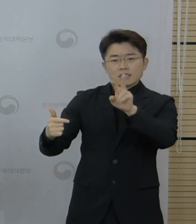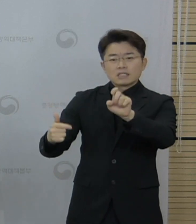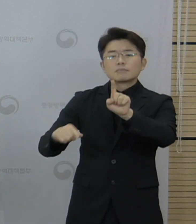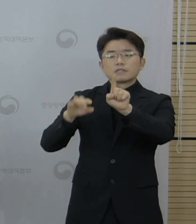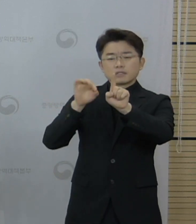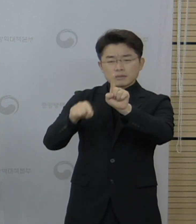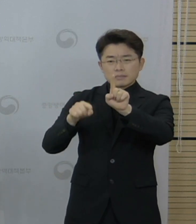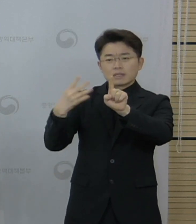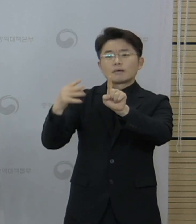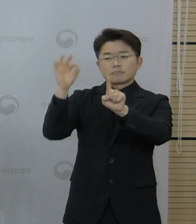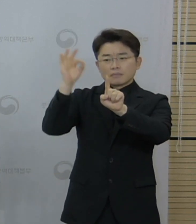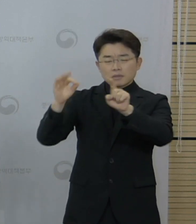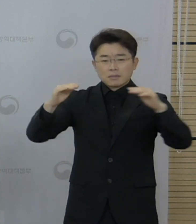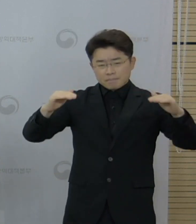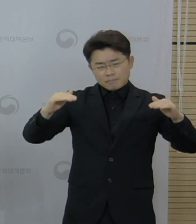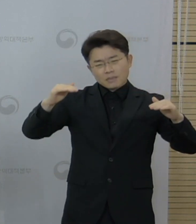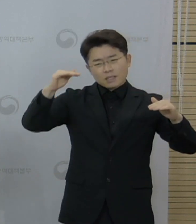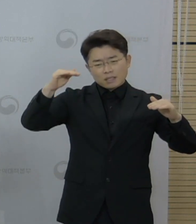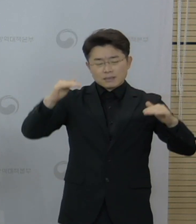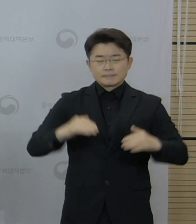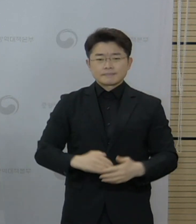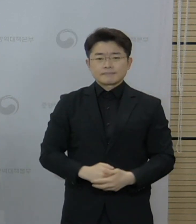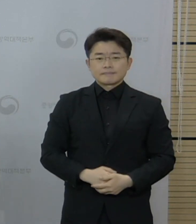.4% 증가하였습니다.